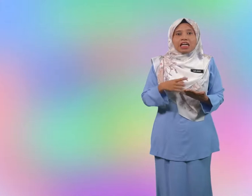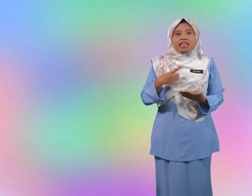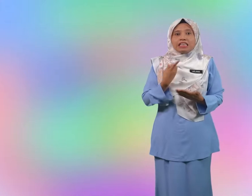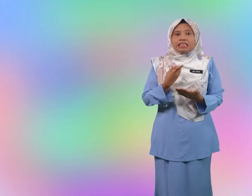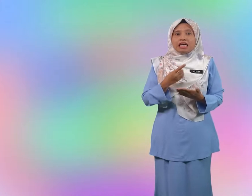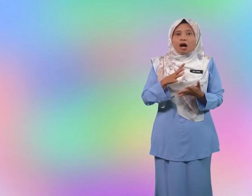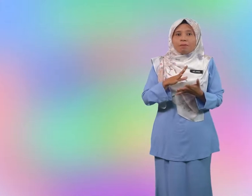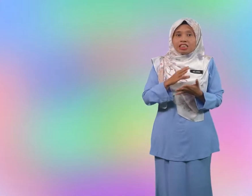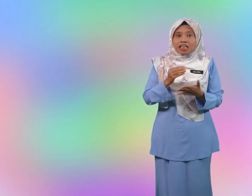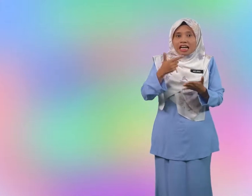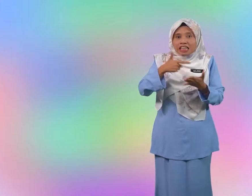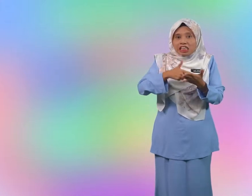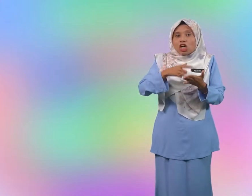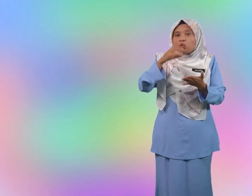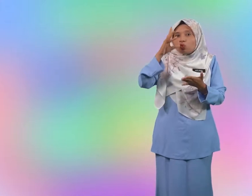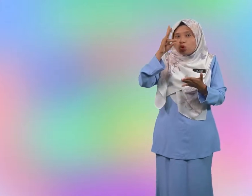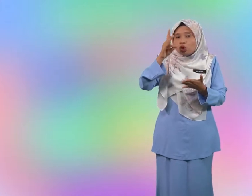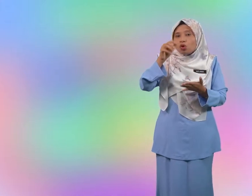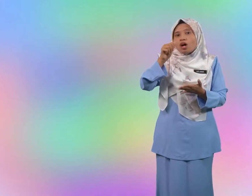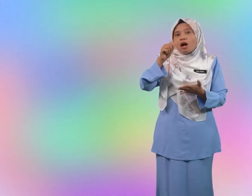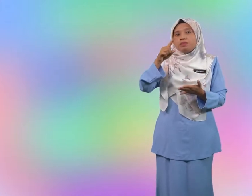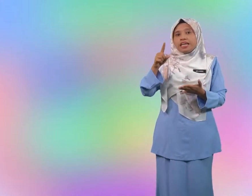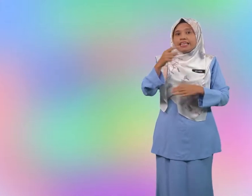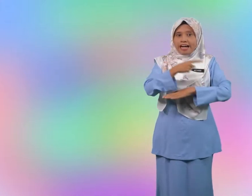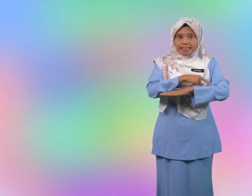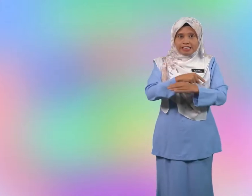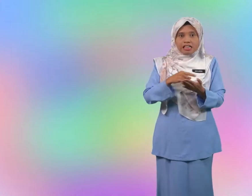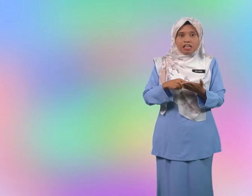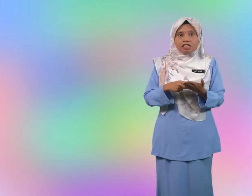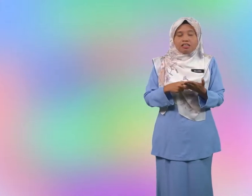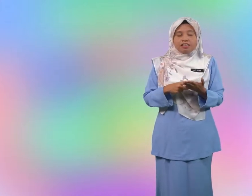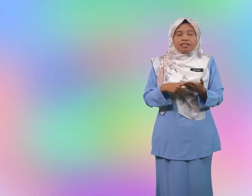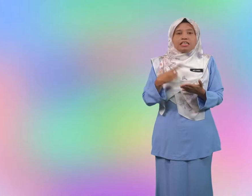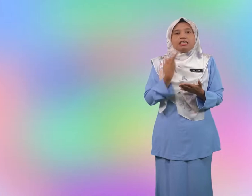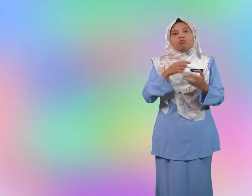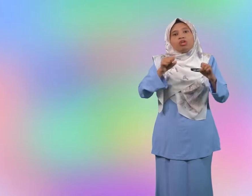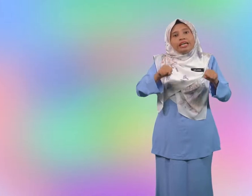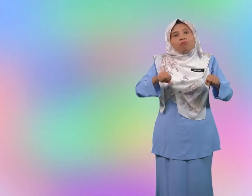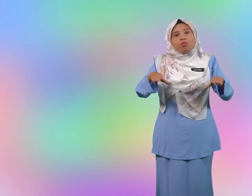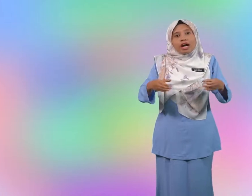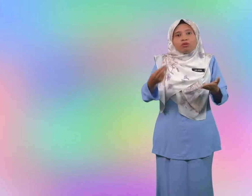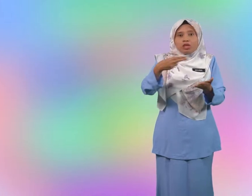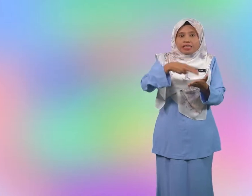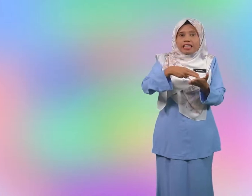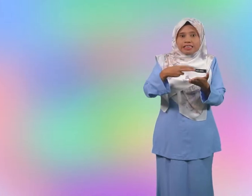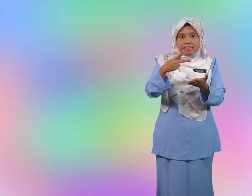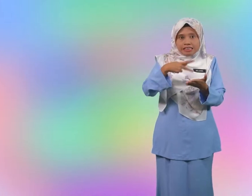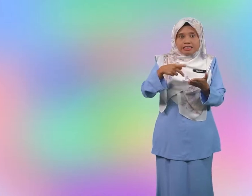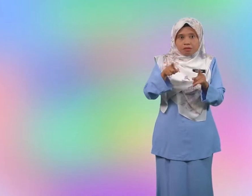kita dah belajar lagi tujuh abjad hari ni kita boleh buat ulang kaji sama